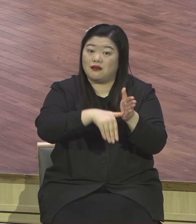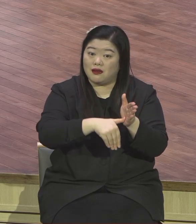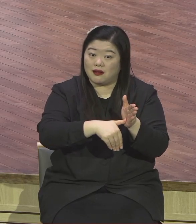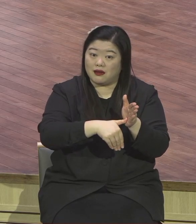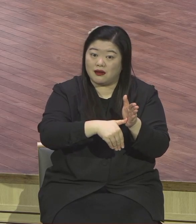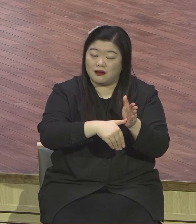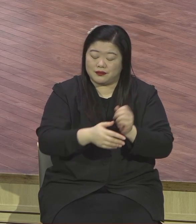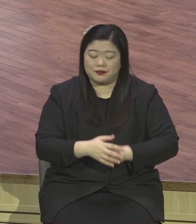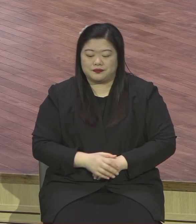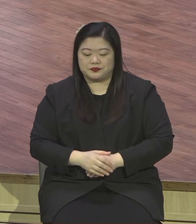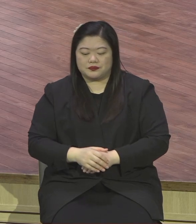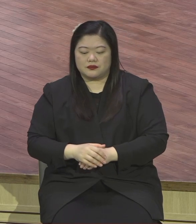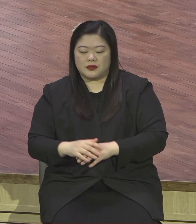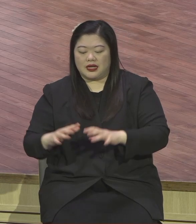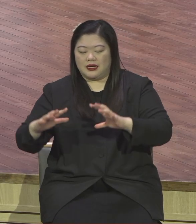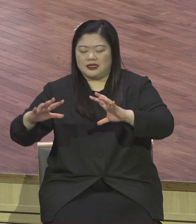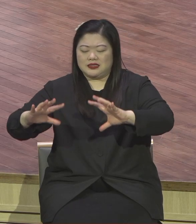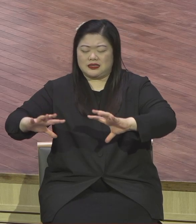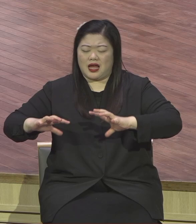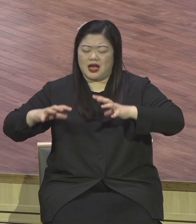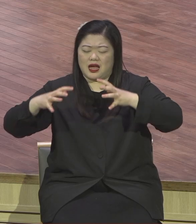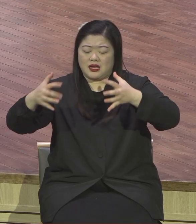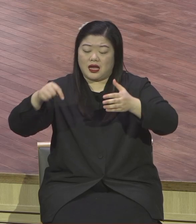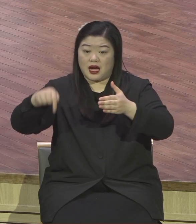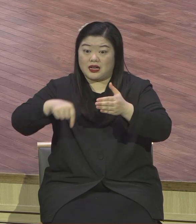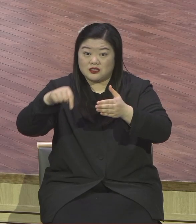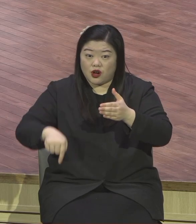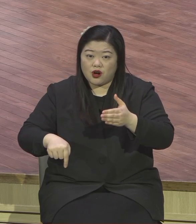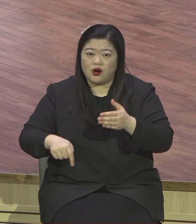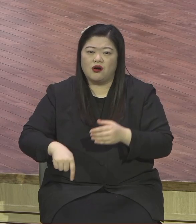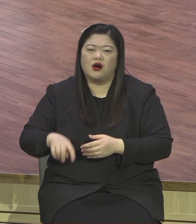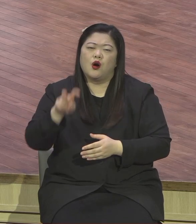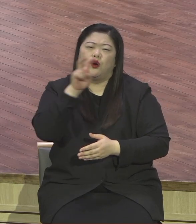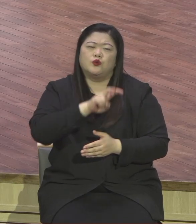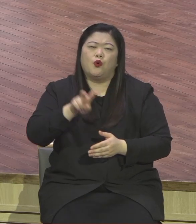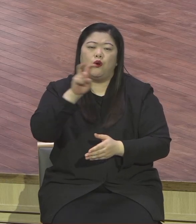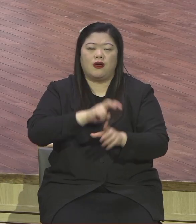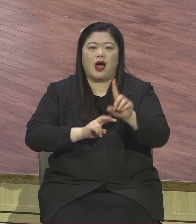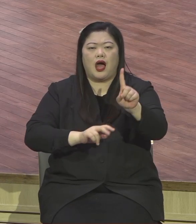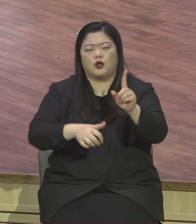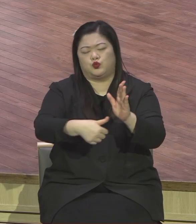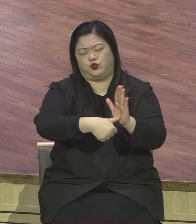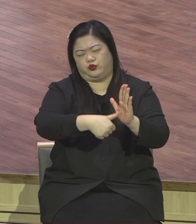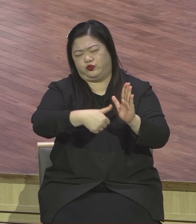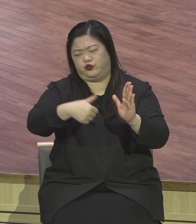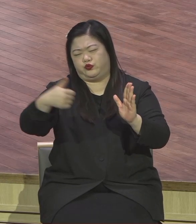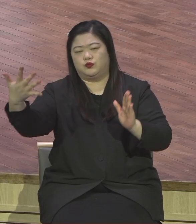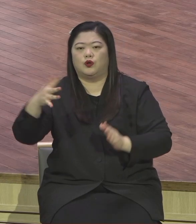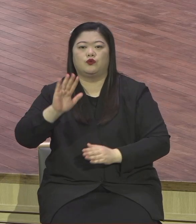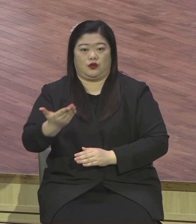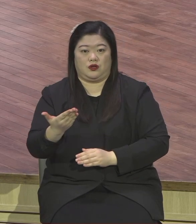세계적으로 한 찬양이 있었어요. 그게 큰 이슈가 됐습니다. 벌써 작년인데